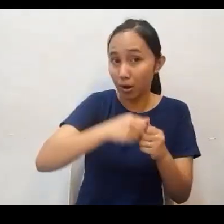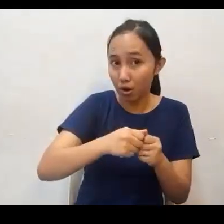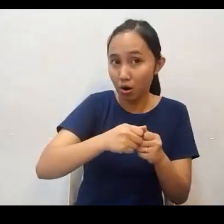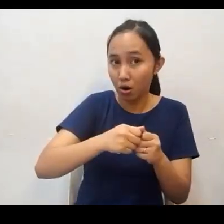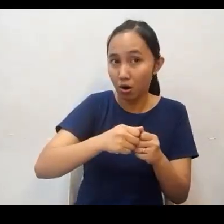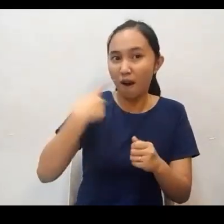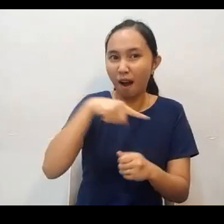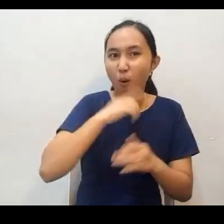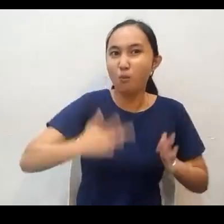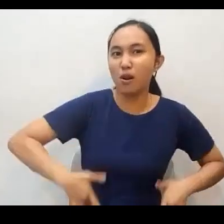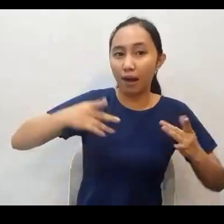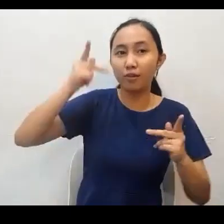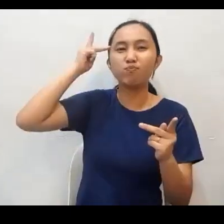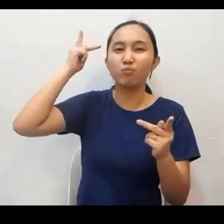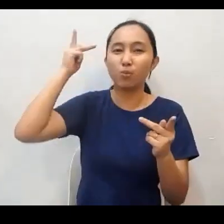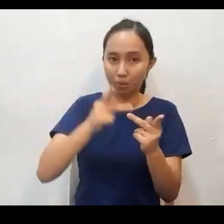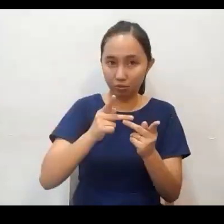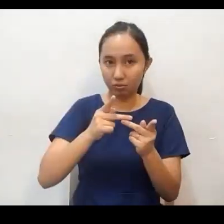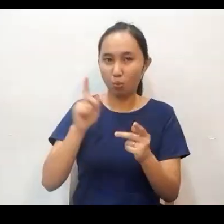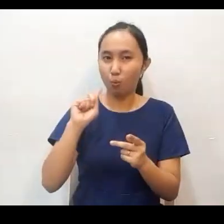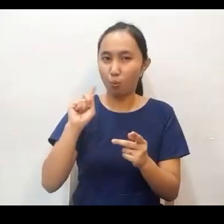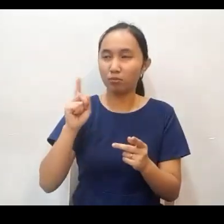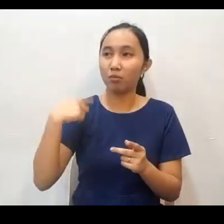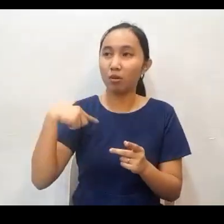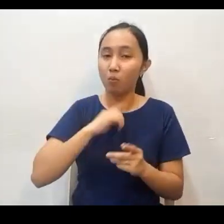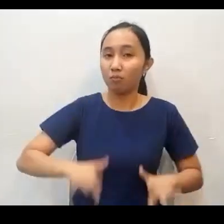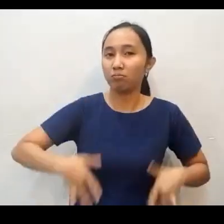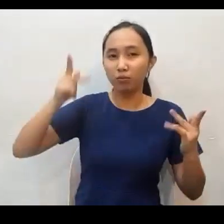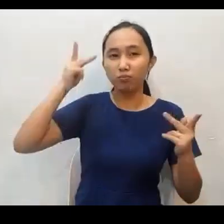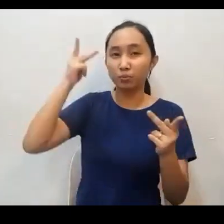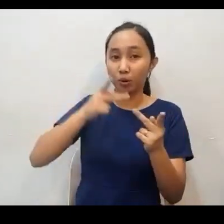kailangan natin palaging alalahan yung pinakalayunin ng ating buhay At